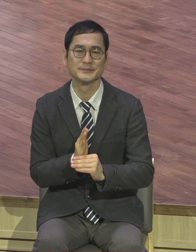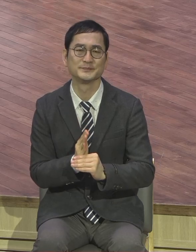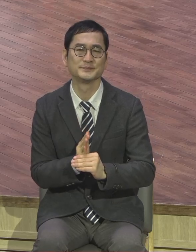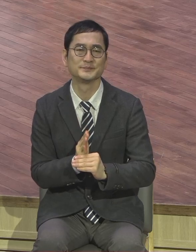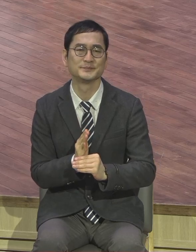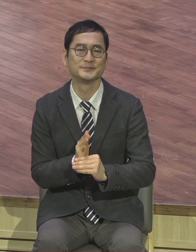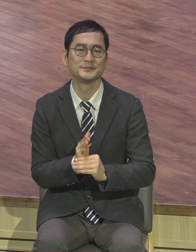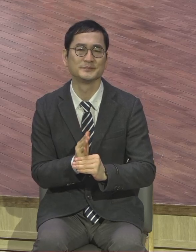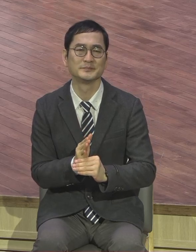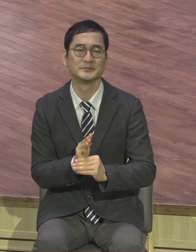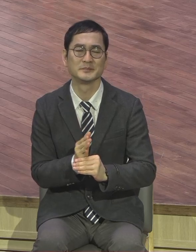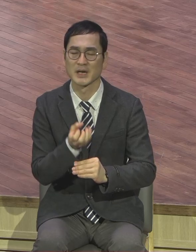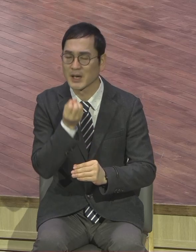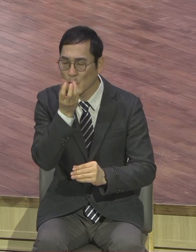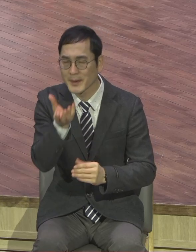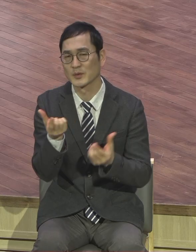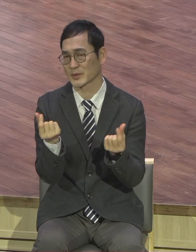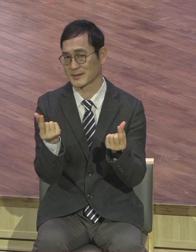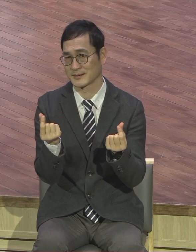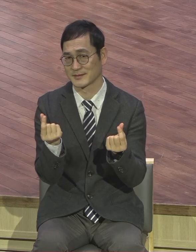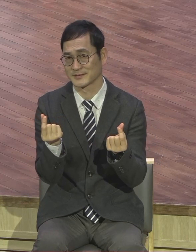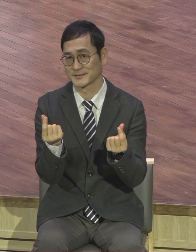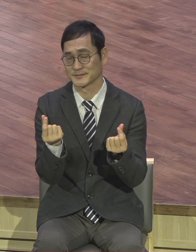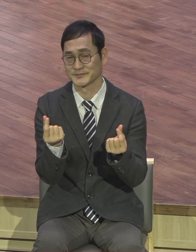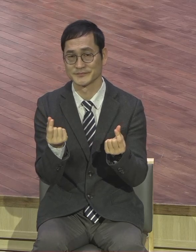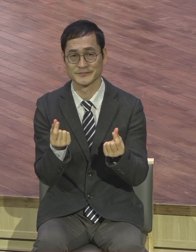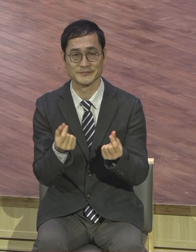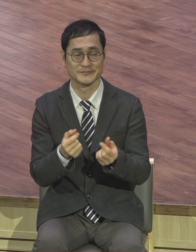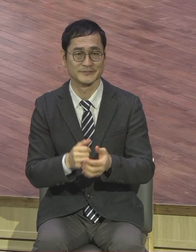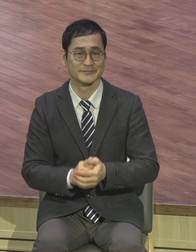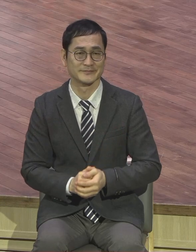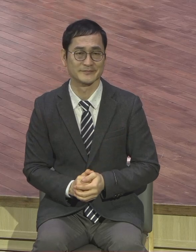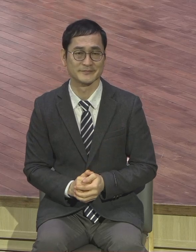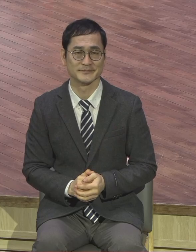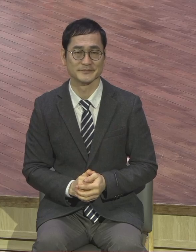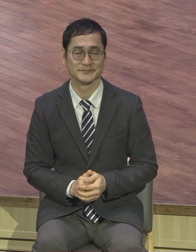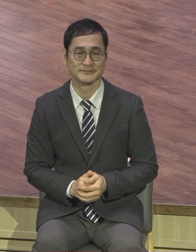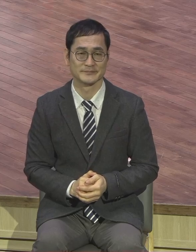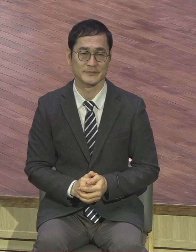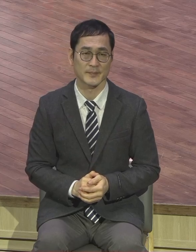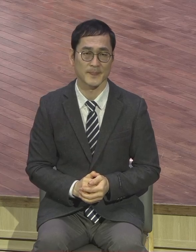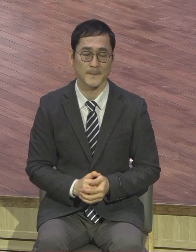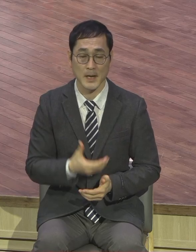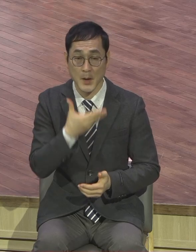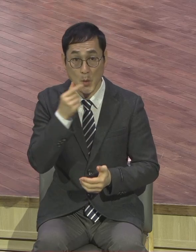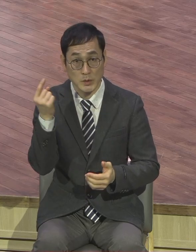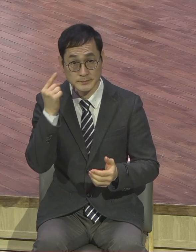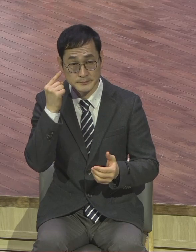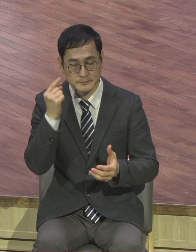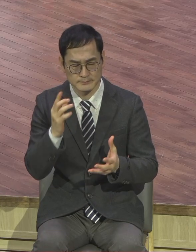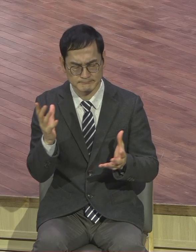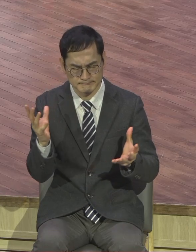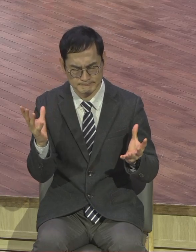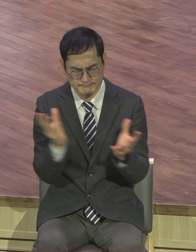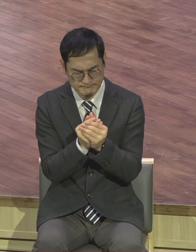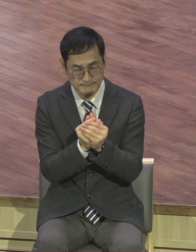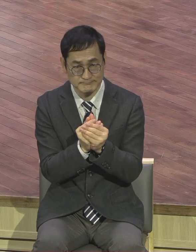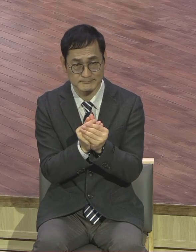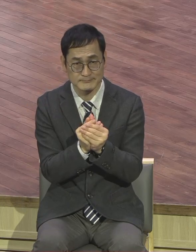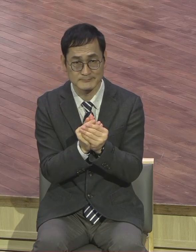고백이에요. 나중심. 그래서 완전 보금 체질이 되면 나도 살고 너도